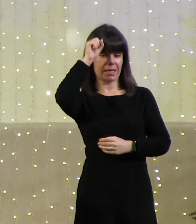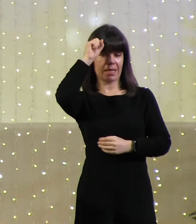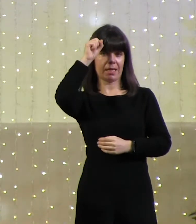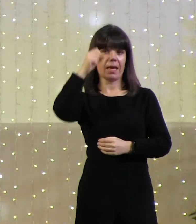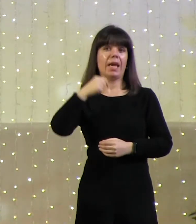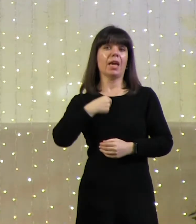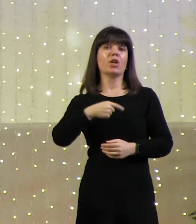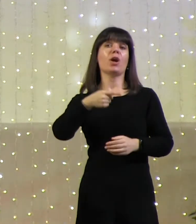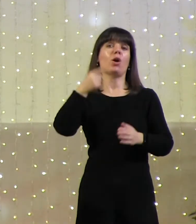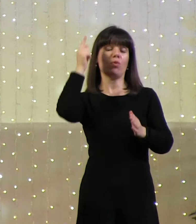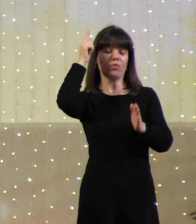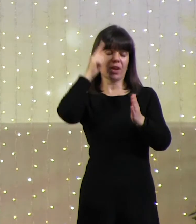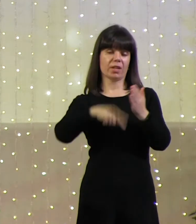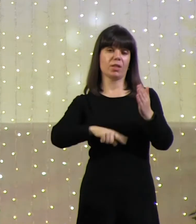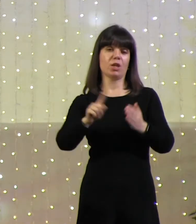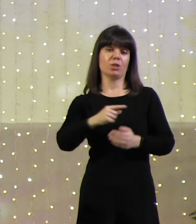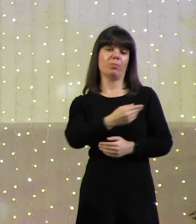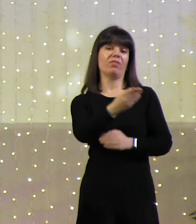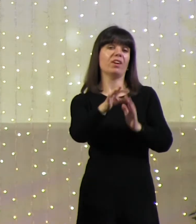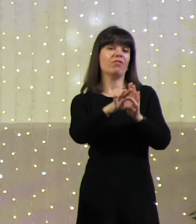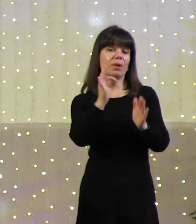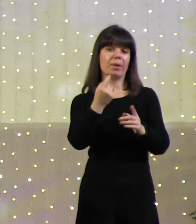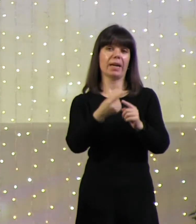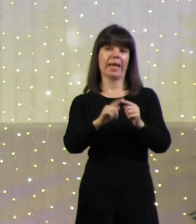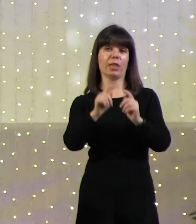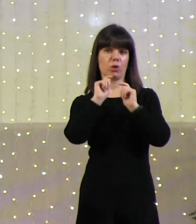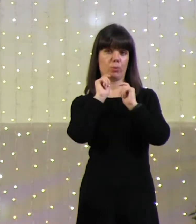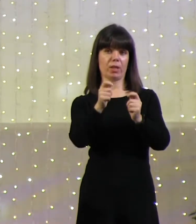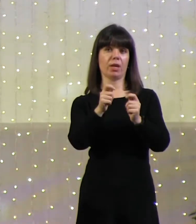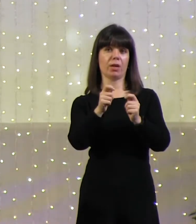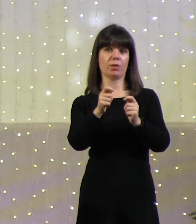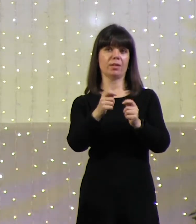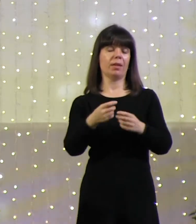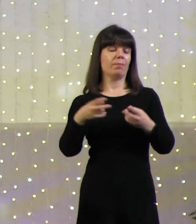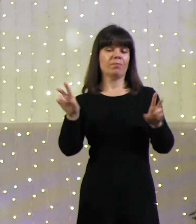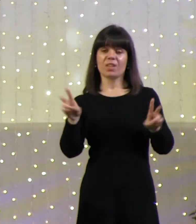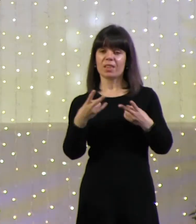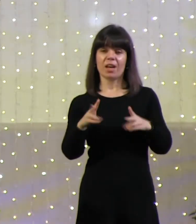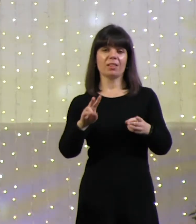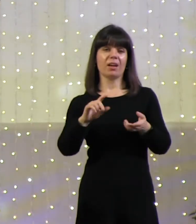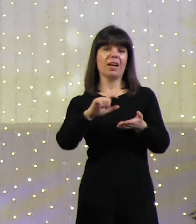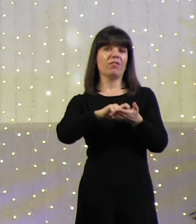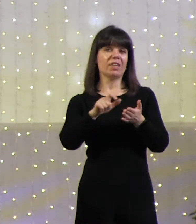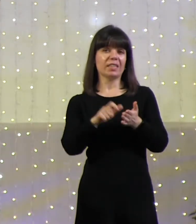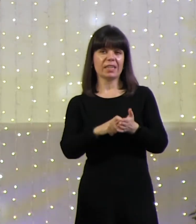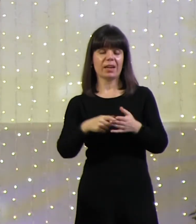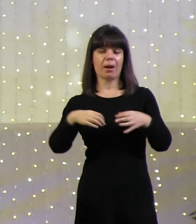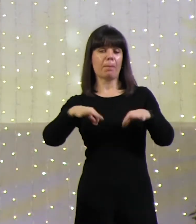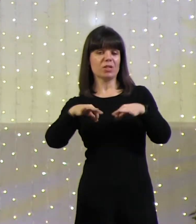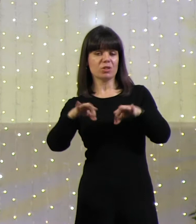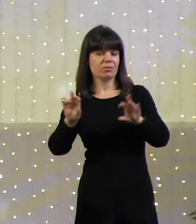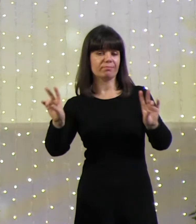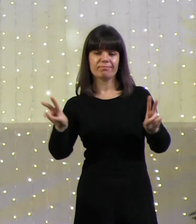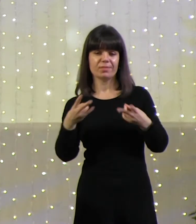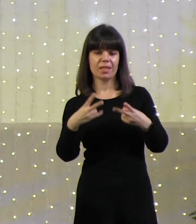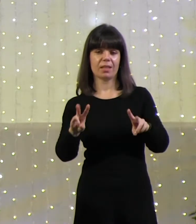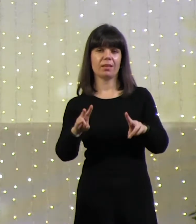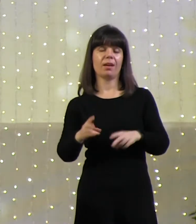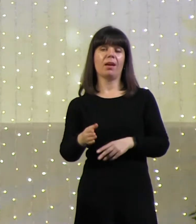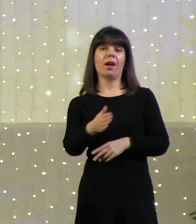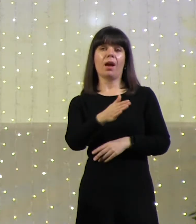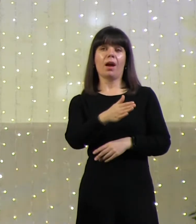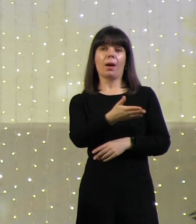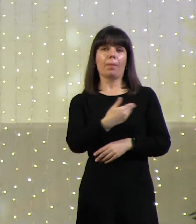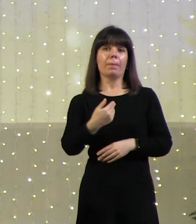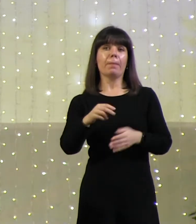Ни квартиру, ни машину, ничего другого. Мы выбрали бы именно это, потому что это боль нашей души. Мы боимся